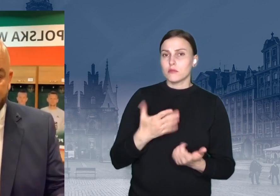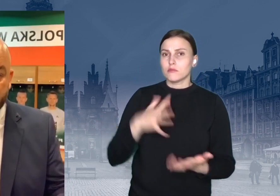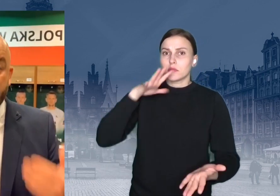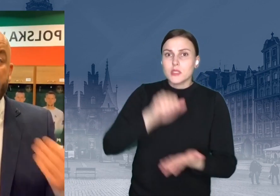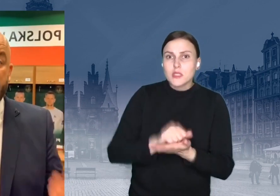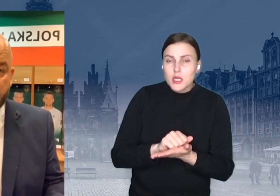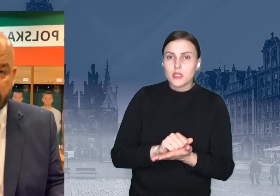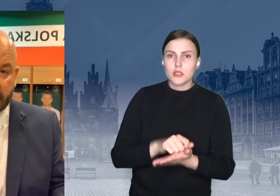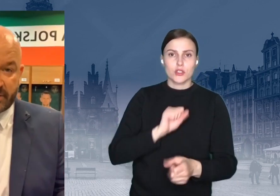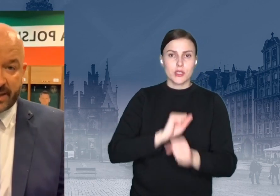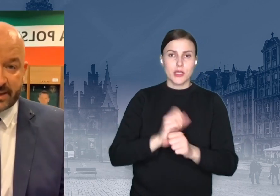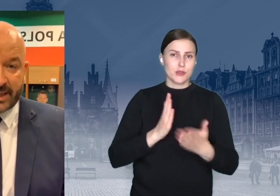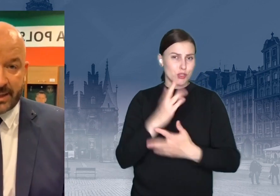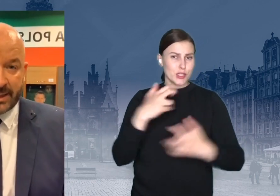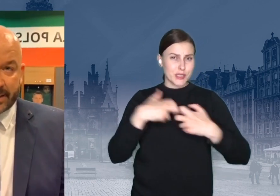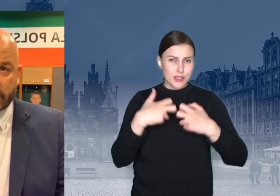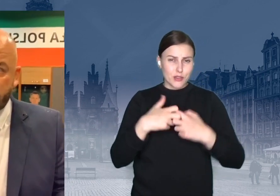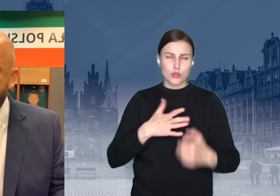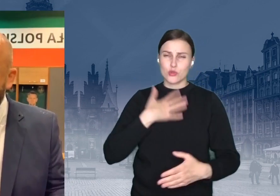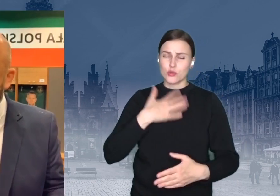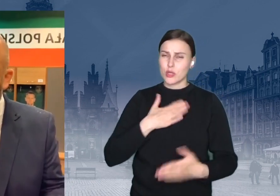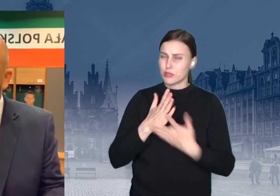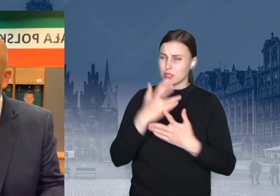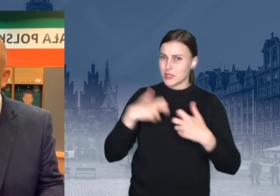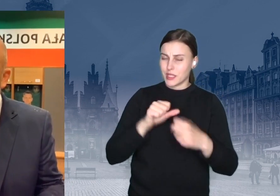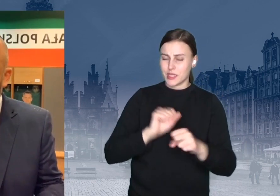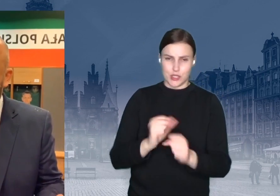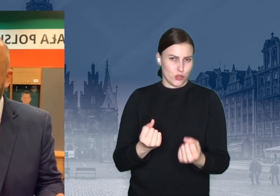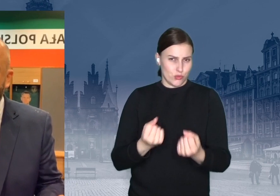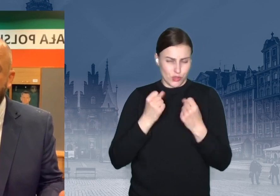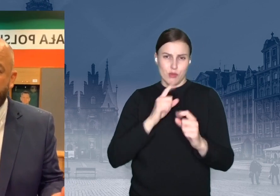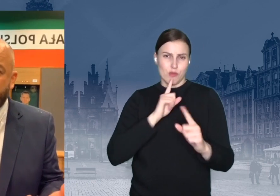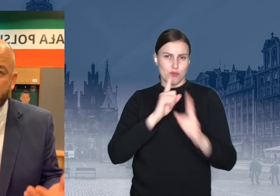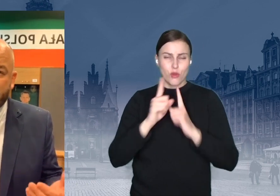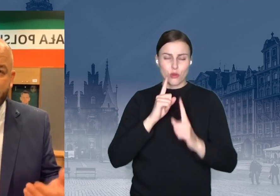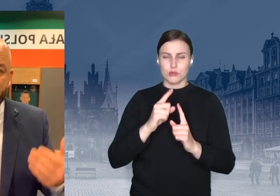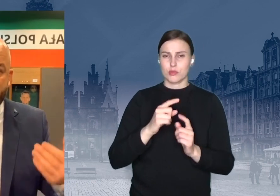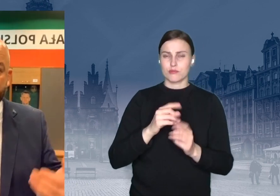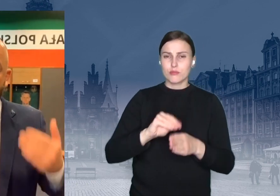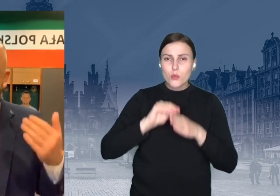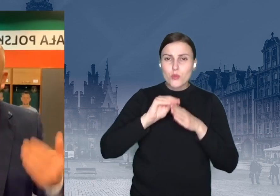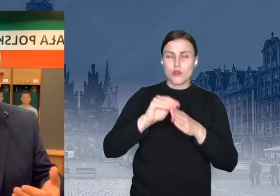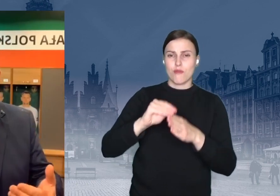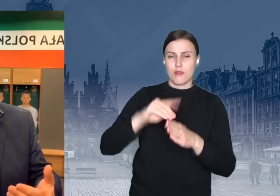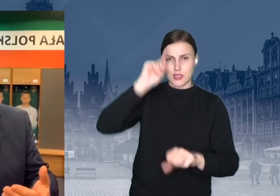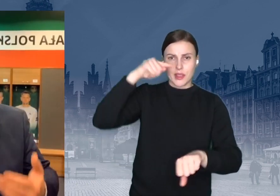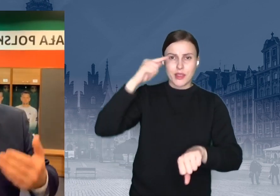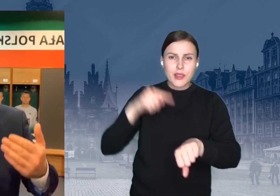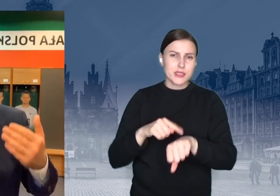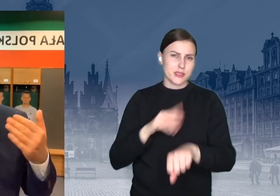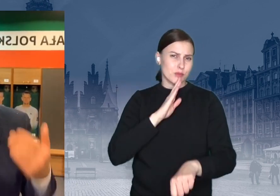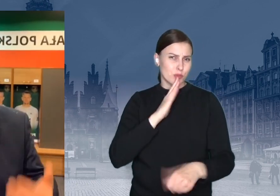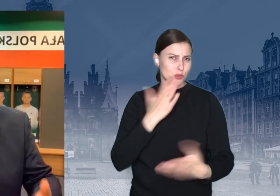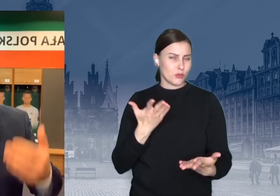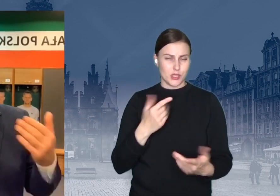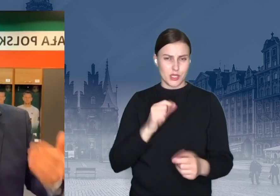prowadzone zdalnie. To jest jeszcze większe wyzwanie dla nauczycieli, którzy przecież funkcjonują w warunkach takiej bardzo klasycznej